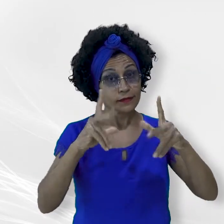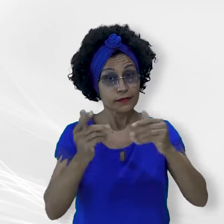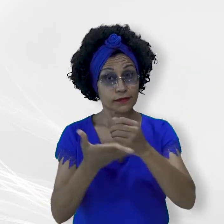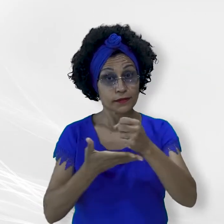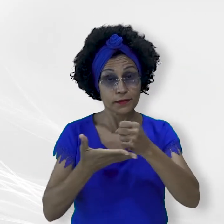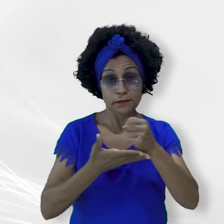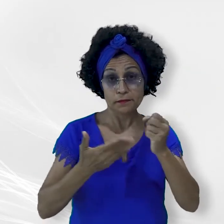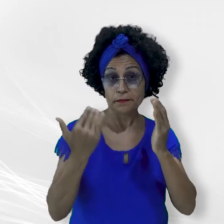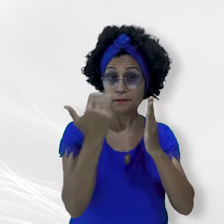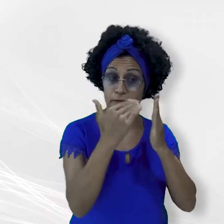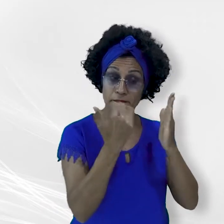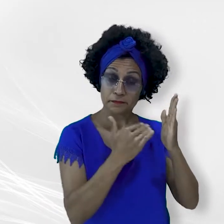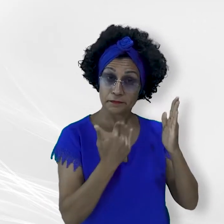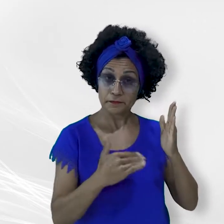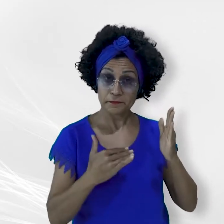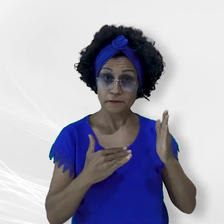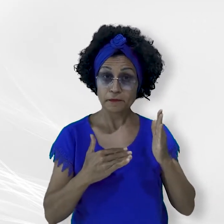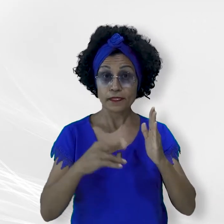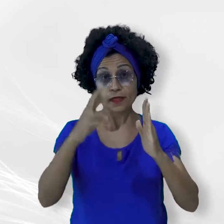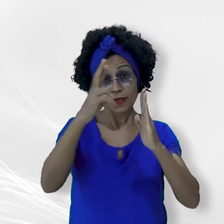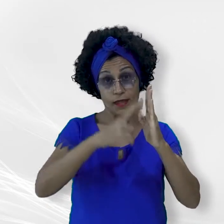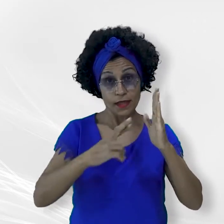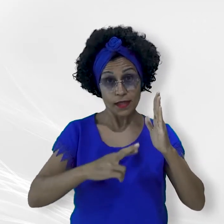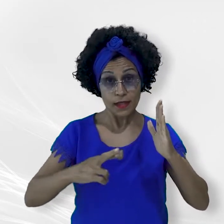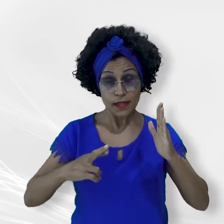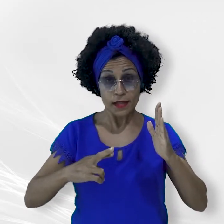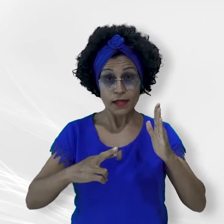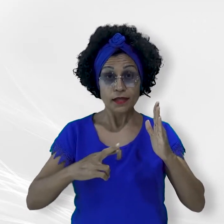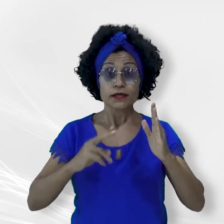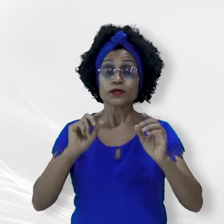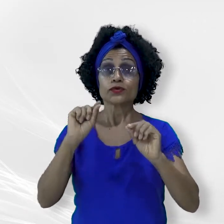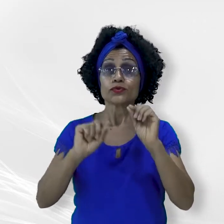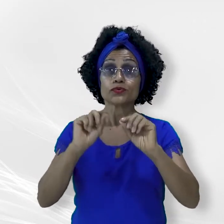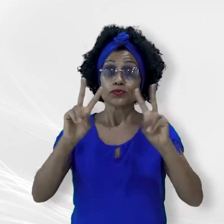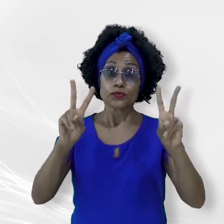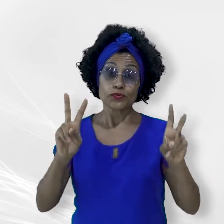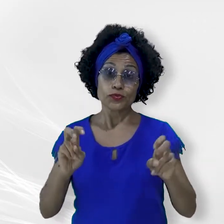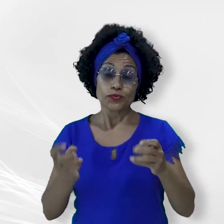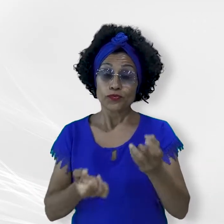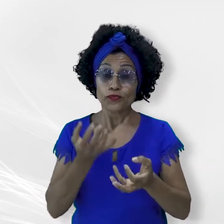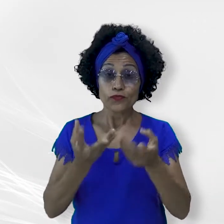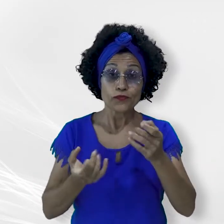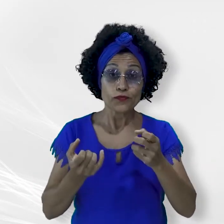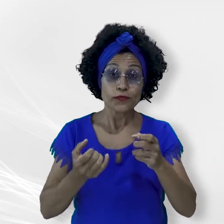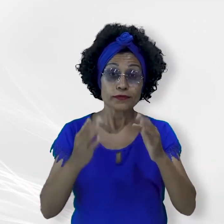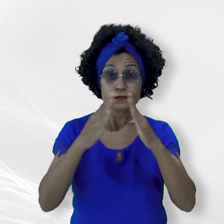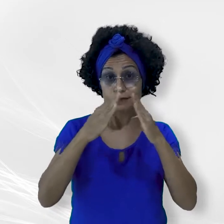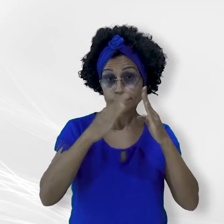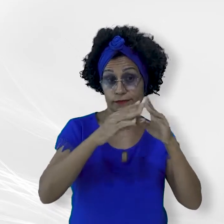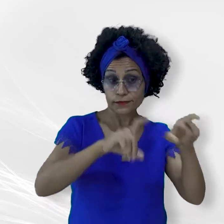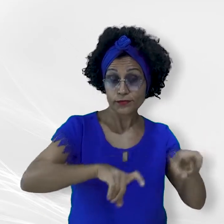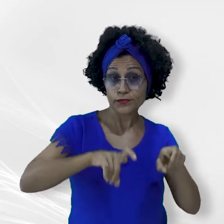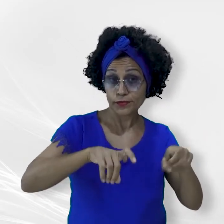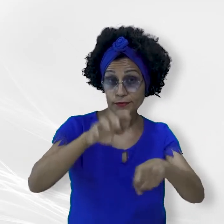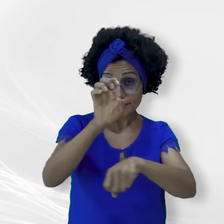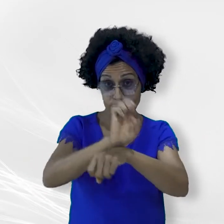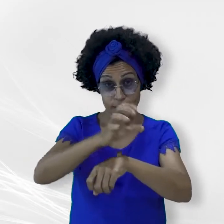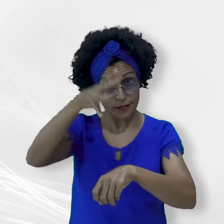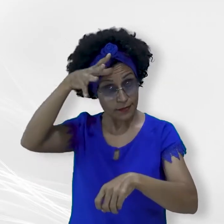com o fito de gerar relatórios automatizados sobre desmatamentos e incêndios nos imóveis rurais no Estado de Mato Grosso. Os